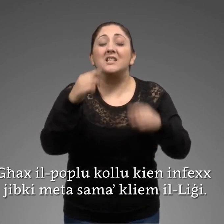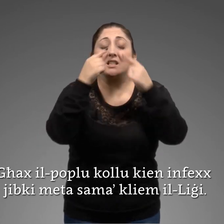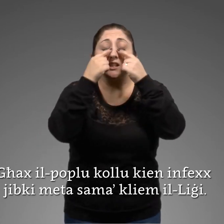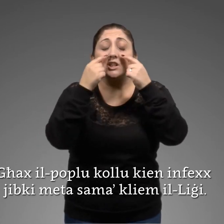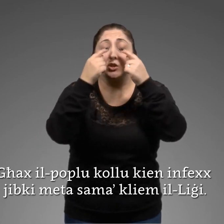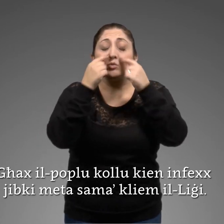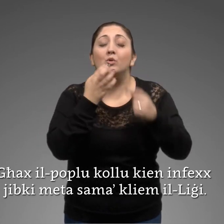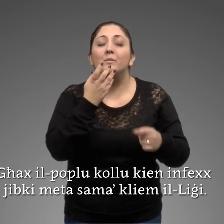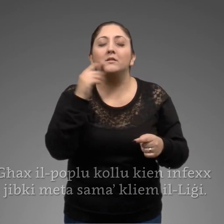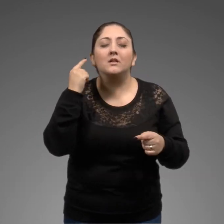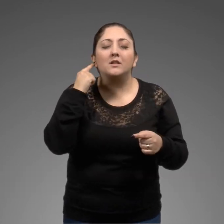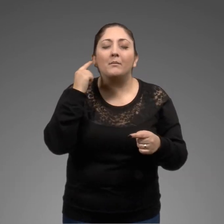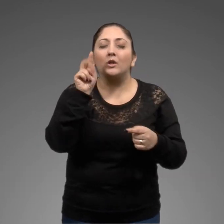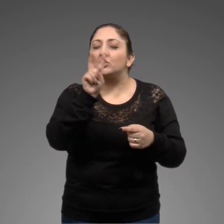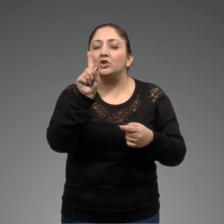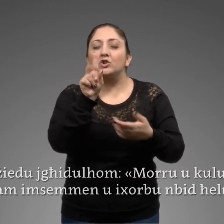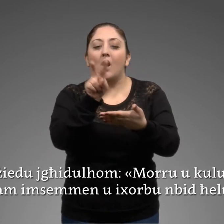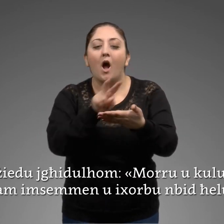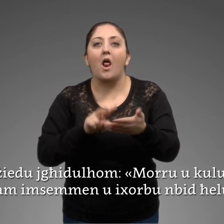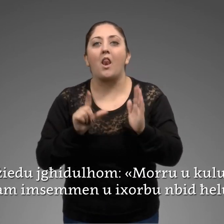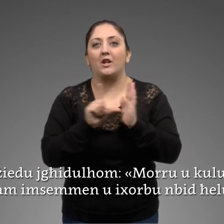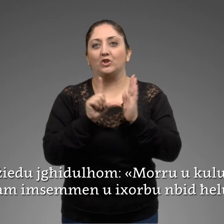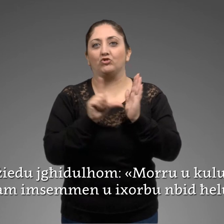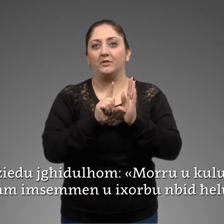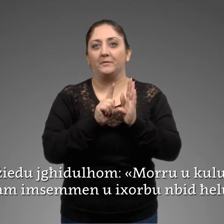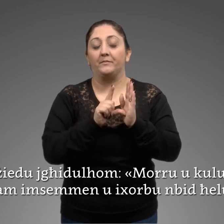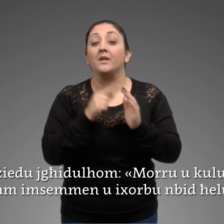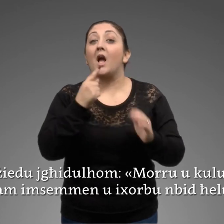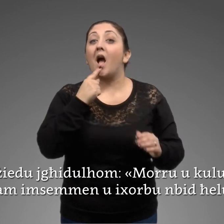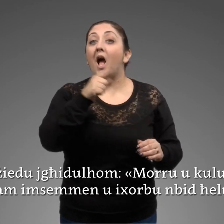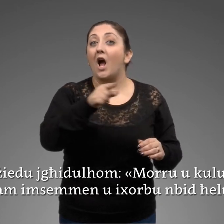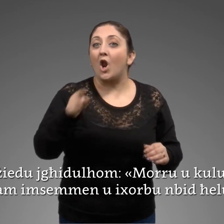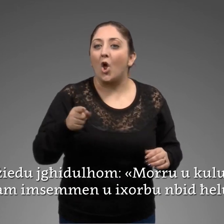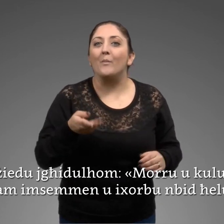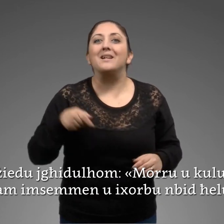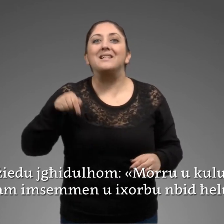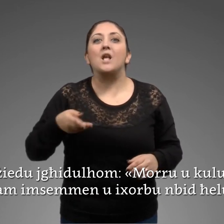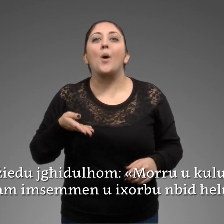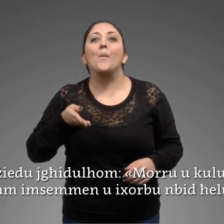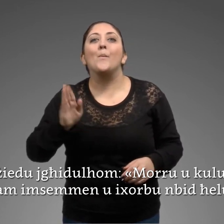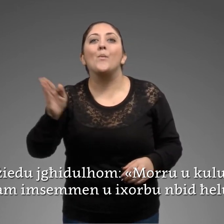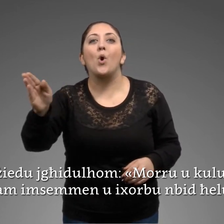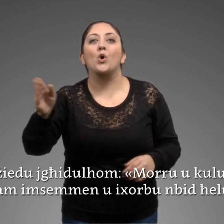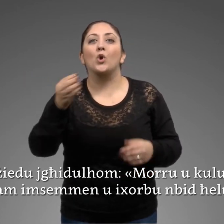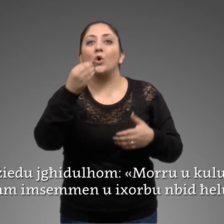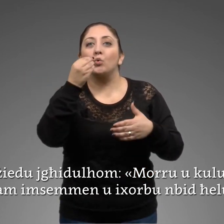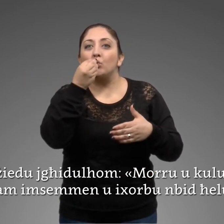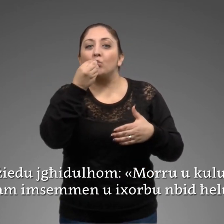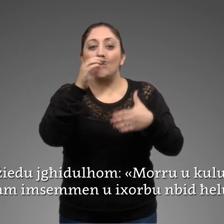klim l-lijġi U zjidu jajdu l-om morru u kullu l-ħam im-semmen u i-xorbu